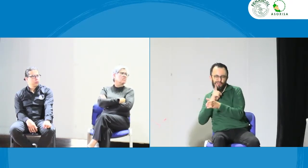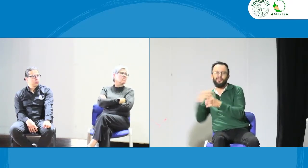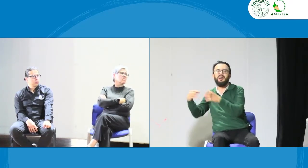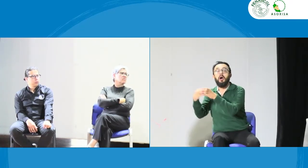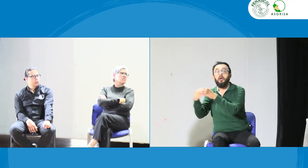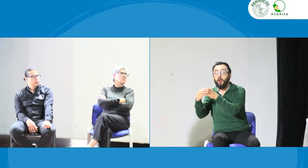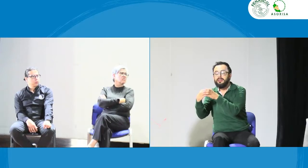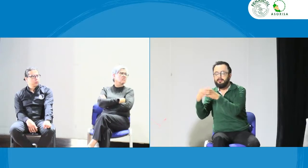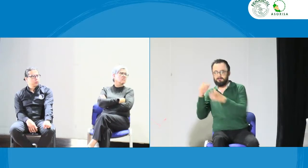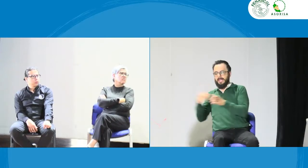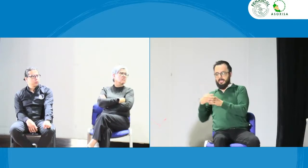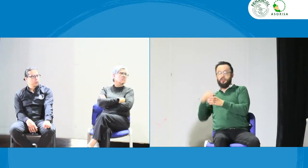a las asociaciones de Sordos,